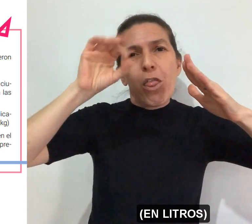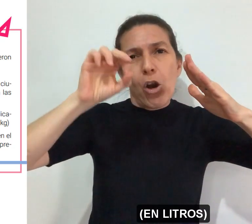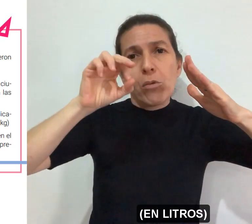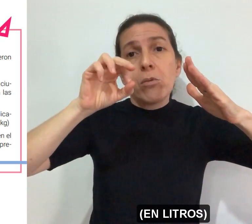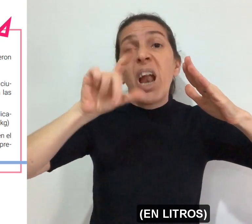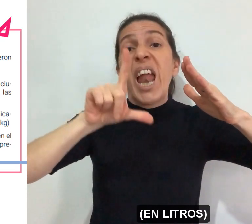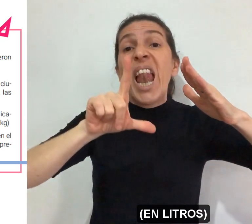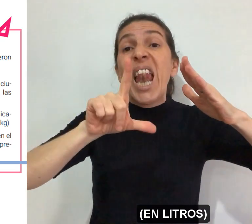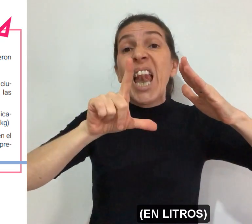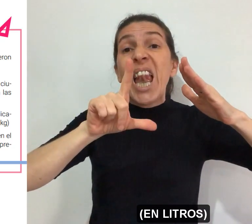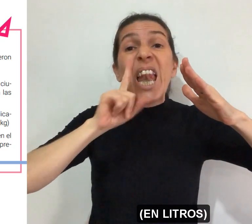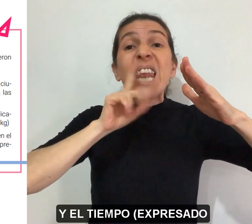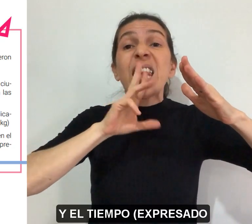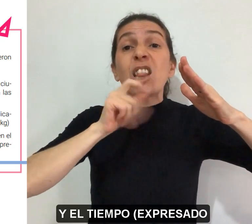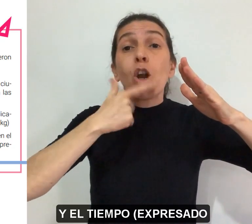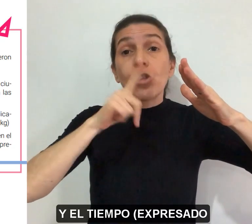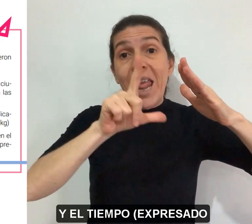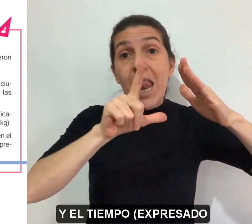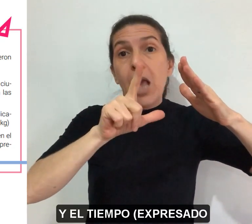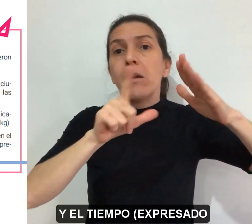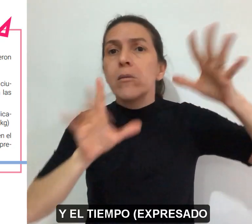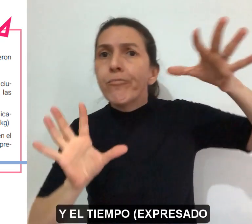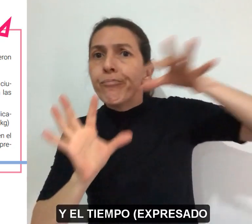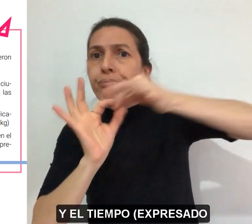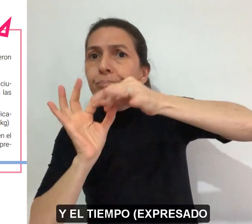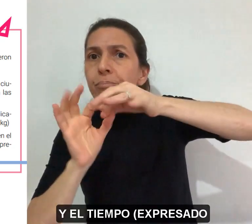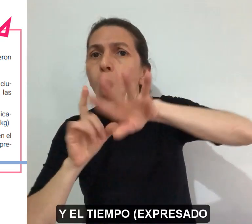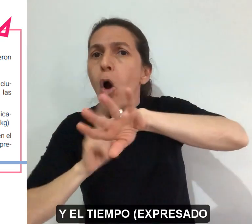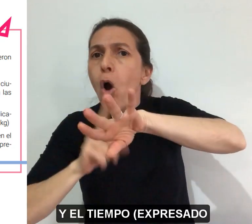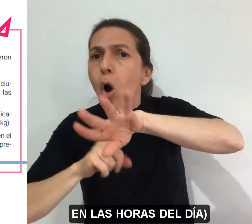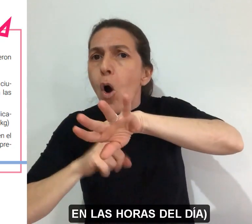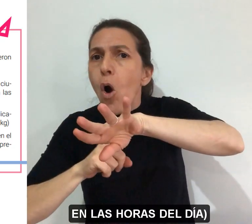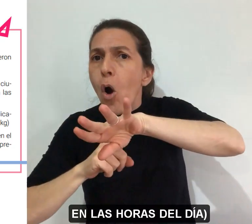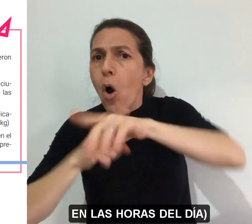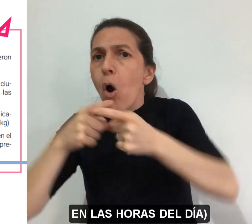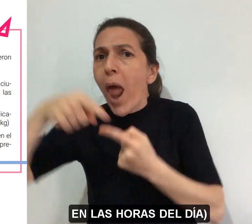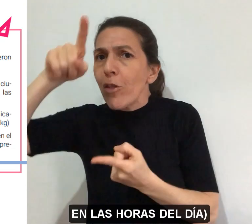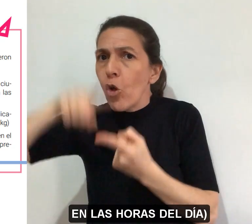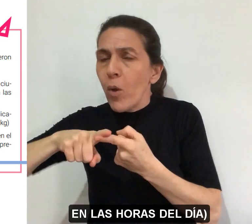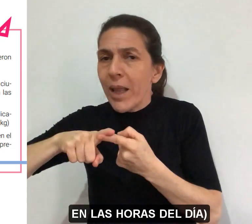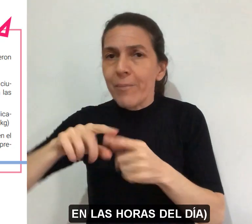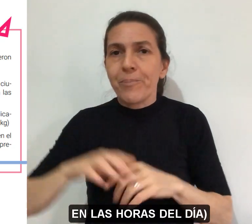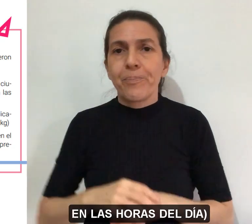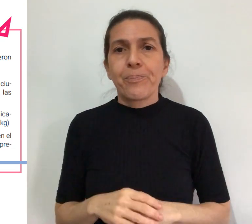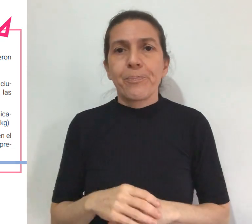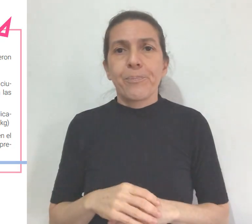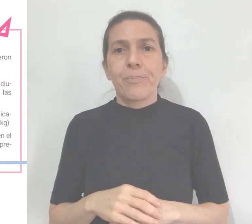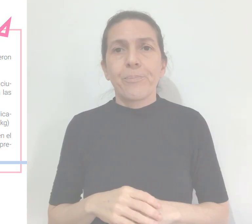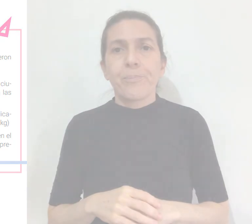en litros y el tiempo expresado en las horas del día